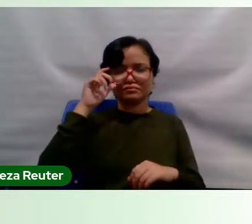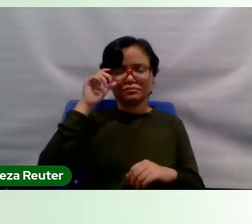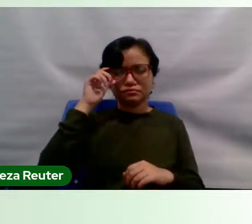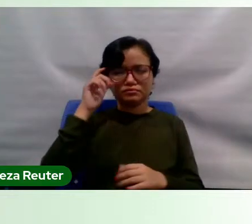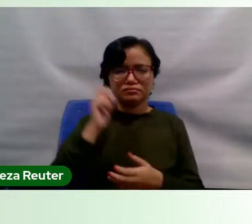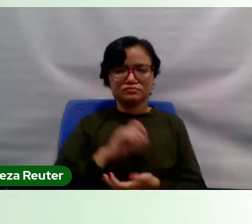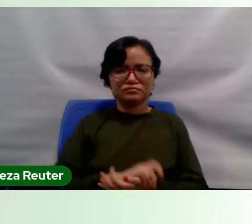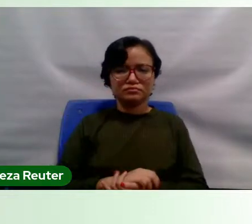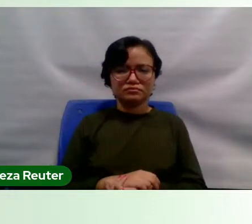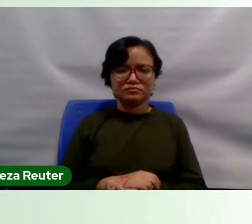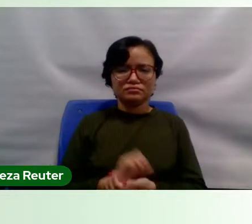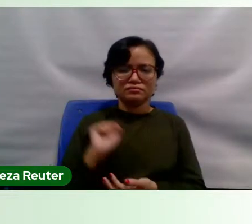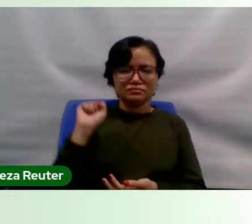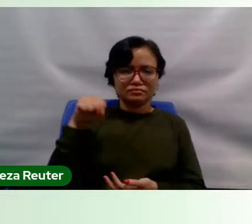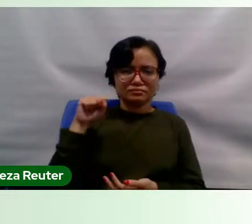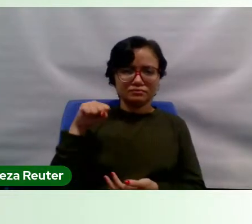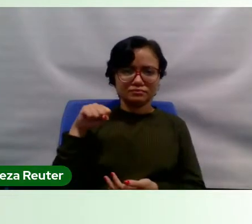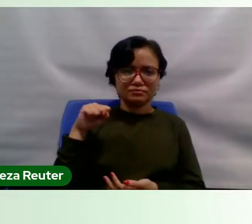Sim, né?